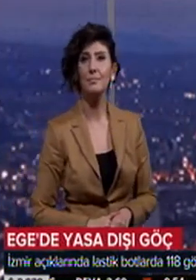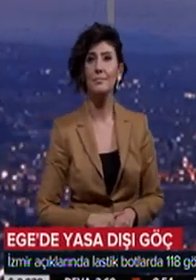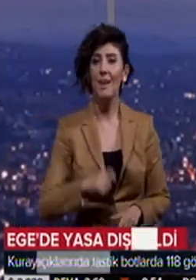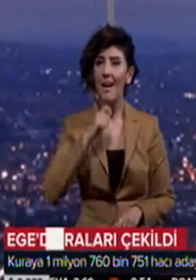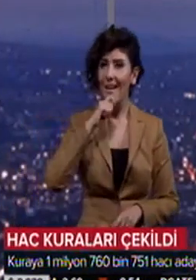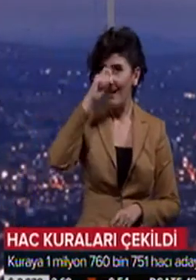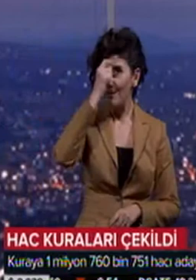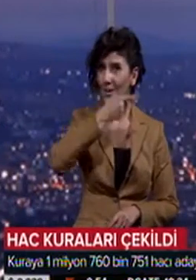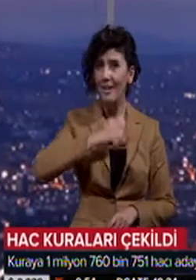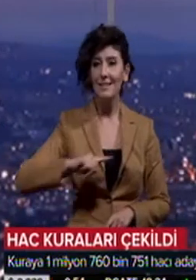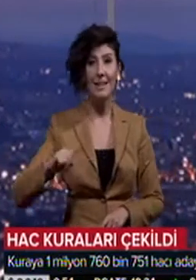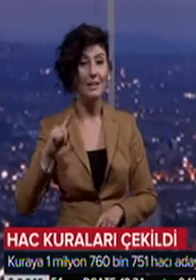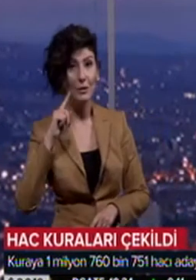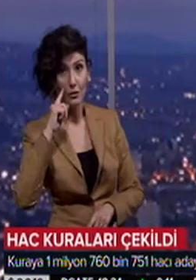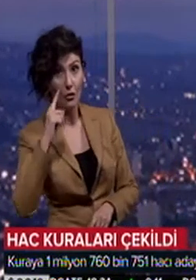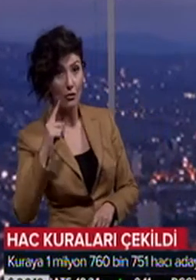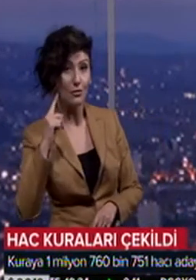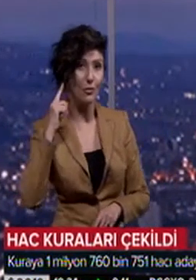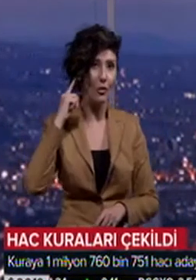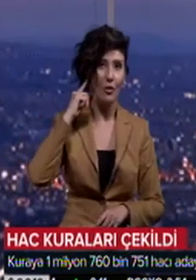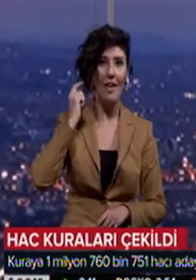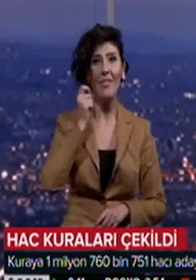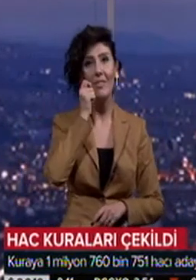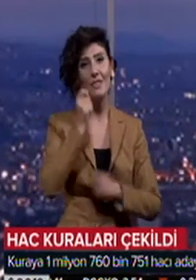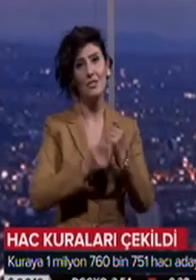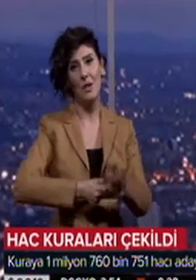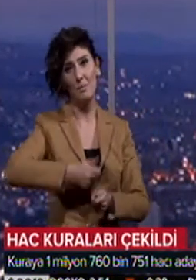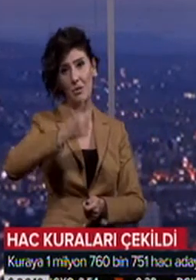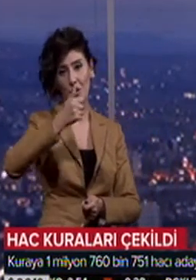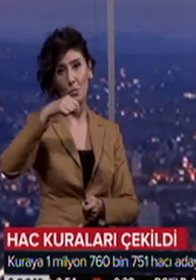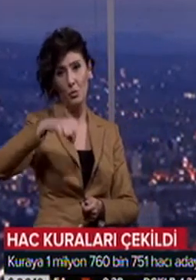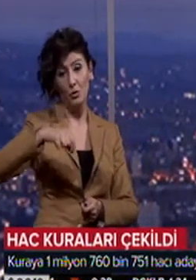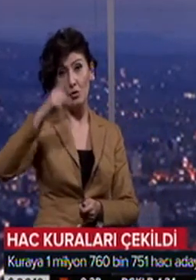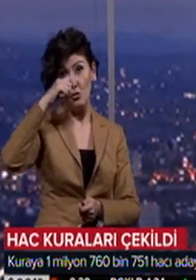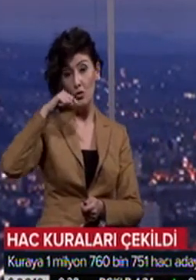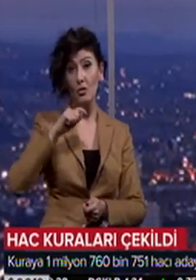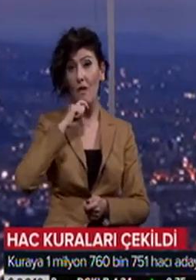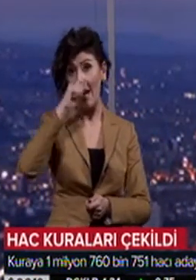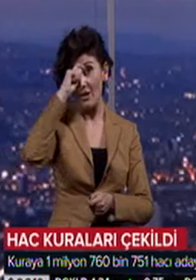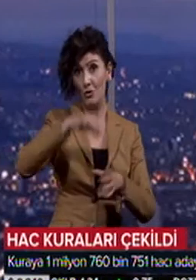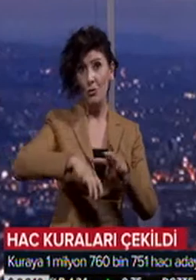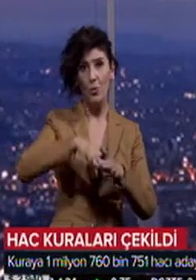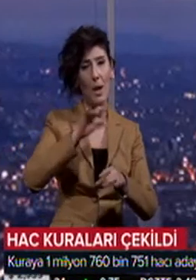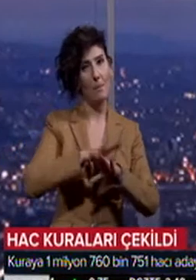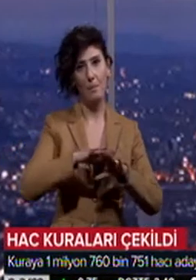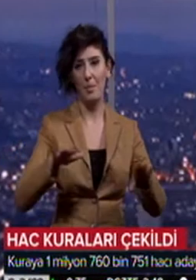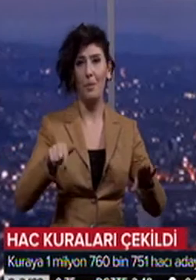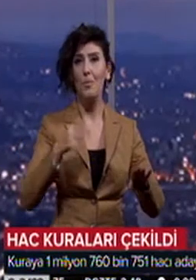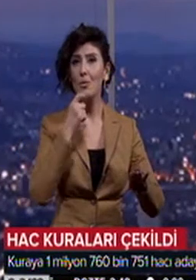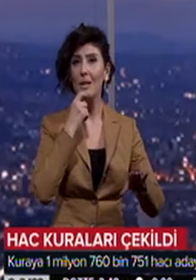Hacı adaylarının gözü kulağı Diyanet İşleri Başkanlığı'ndaydı bugün. Çünkü haç kuralları çekildi. Bu yıl kutsal